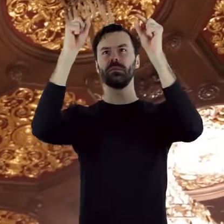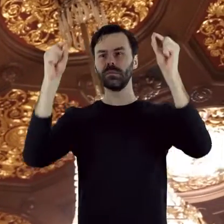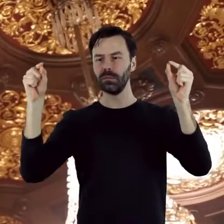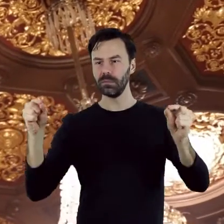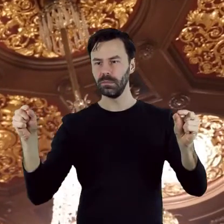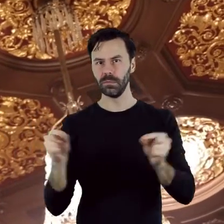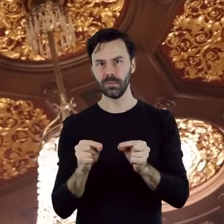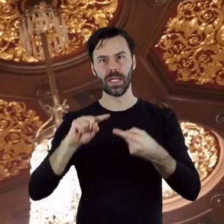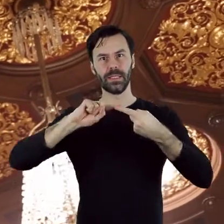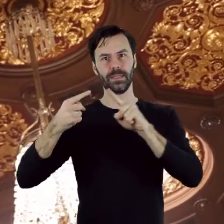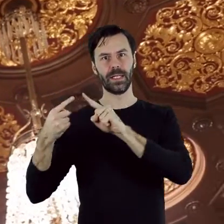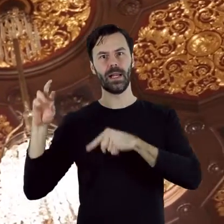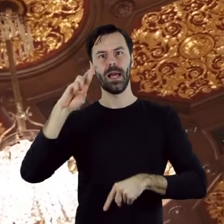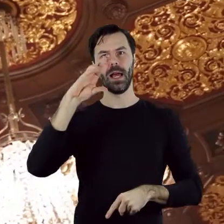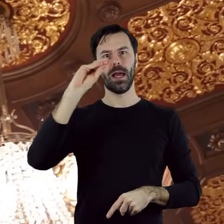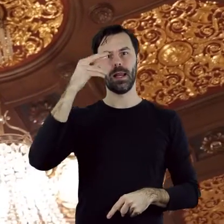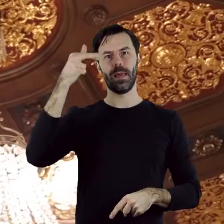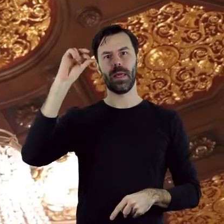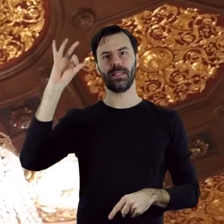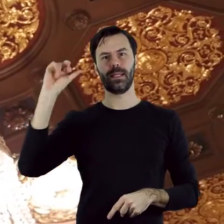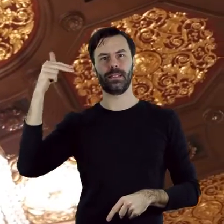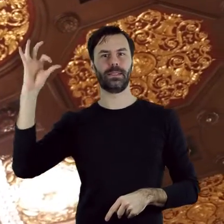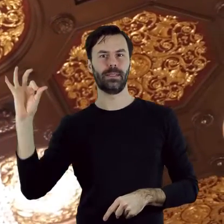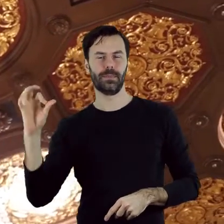kasetonów, wypełnionych renesansowym ornamentem.